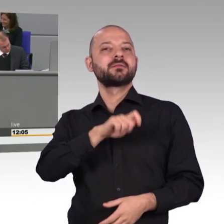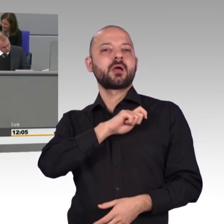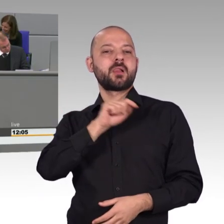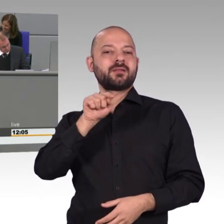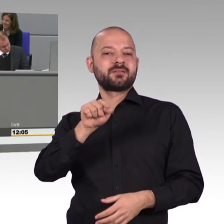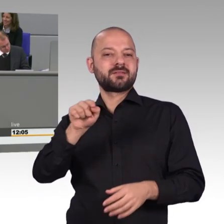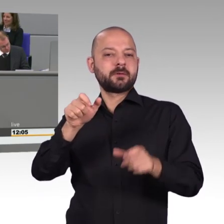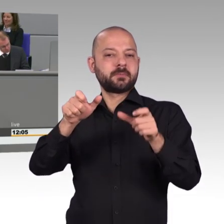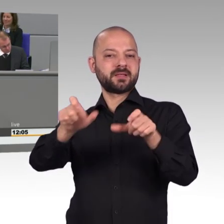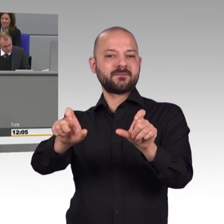für Straftäter zulassen.